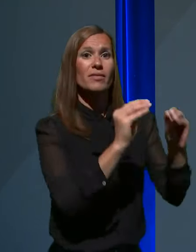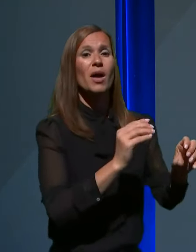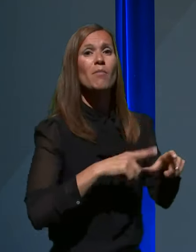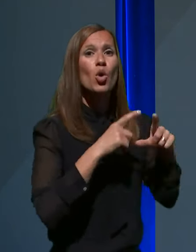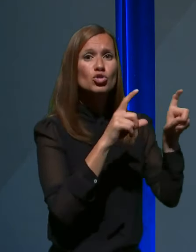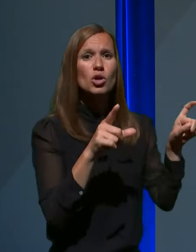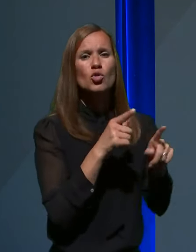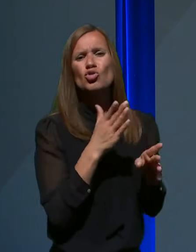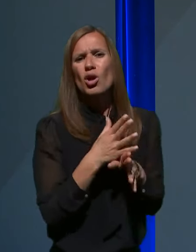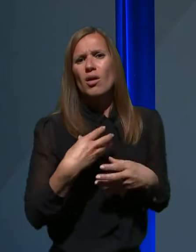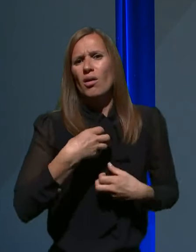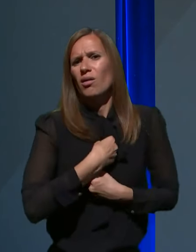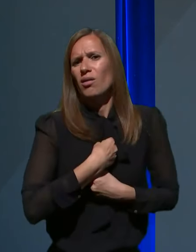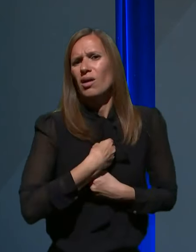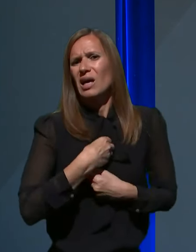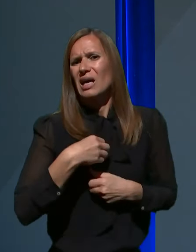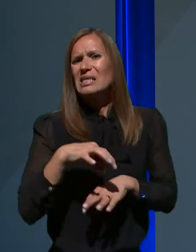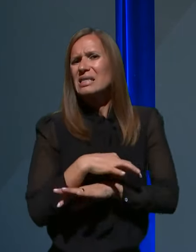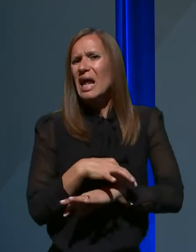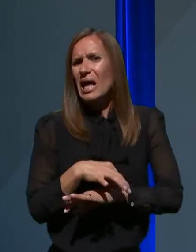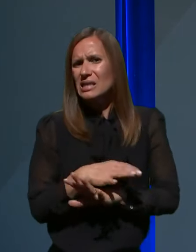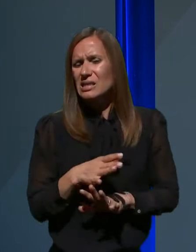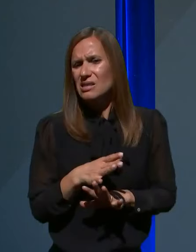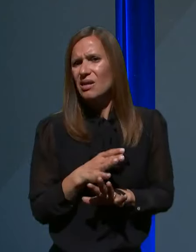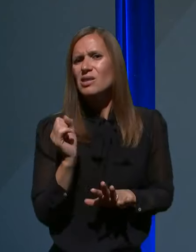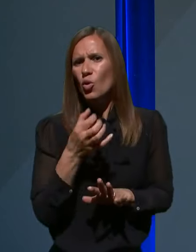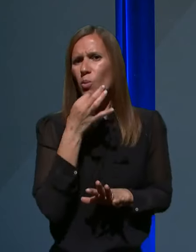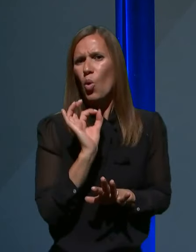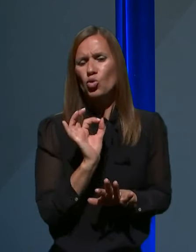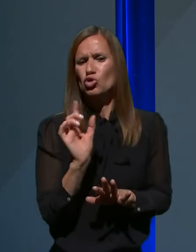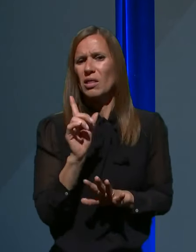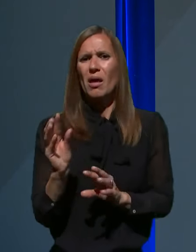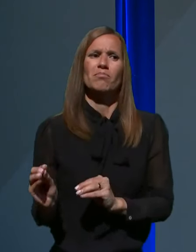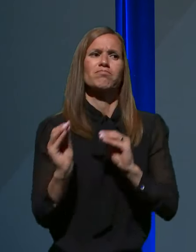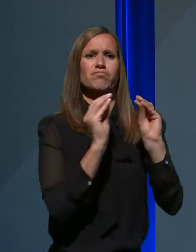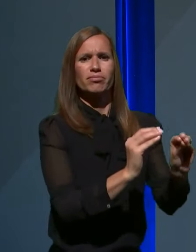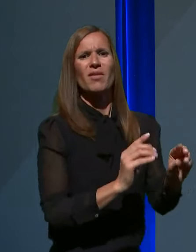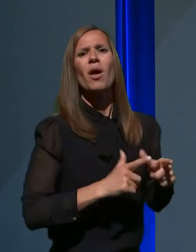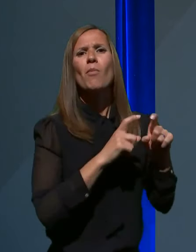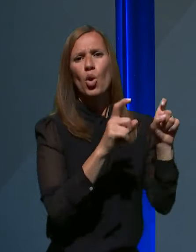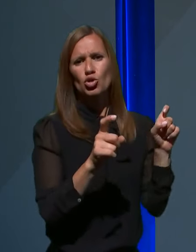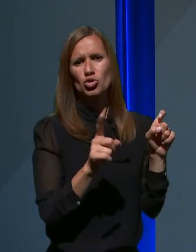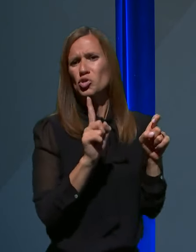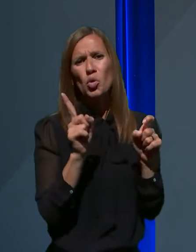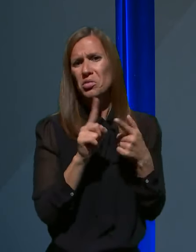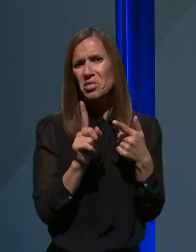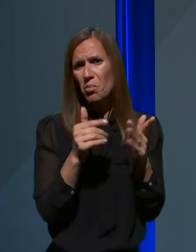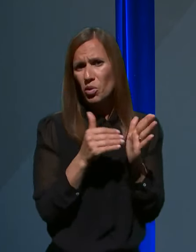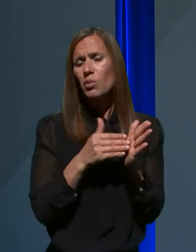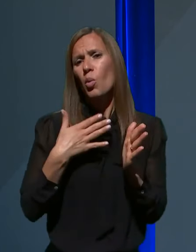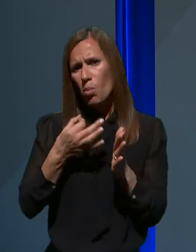na mestu, v samem domu, kot pa, da bi ga za to dali na vsak način v bolniško posteljo.